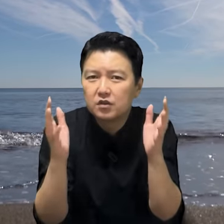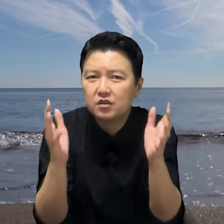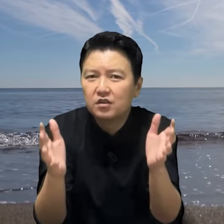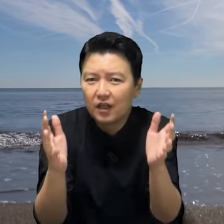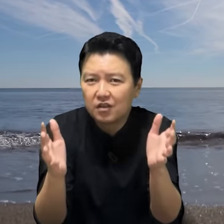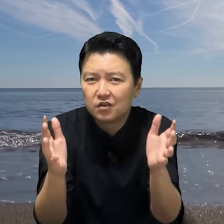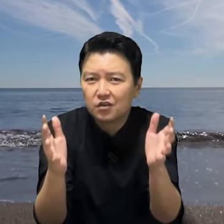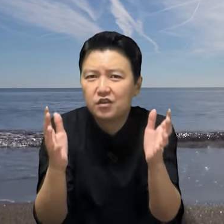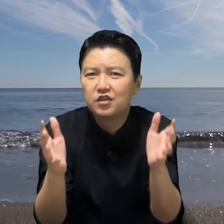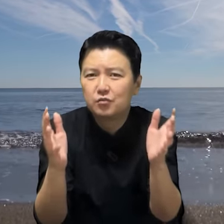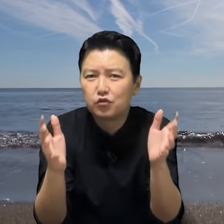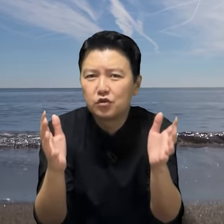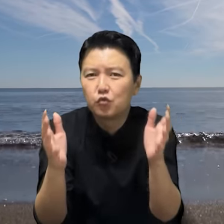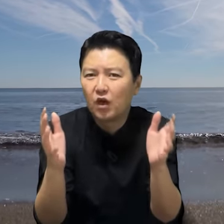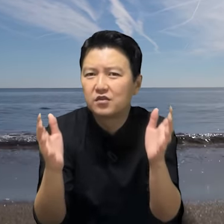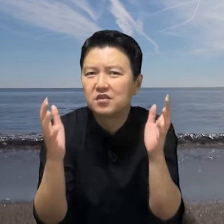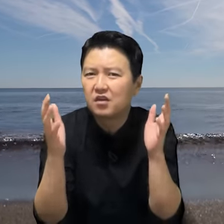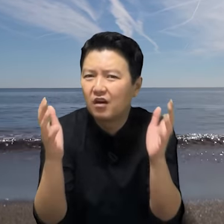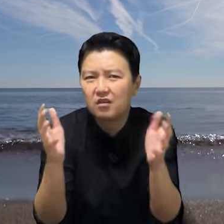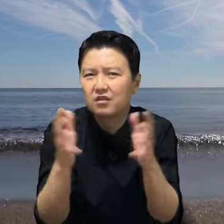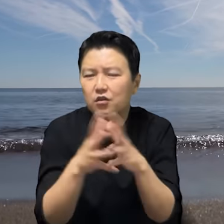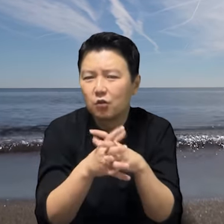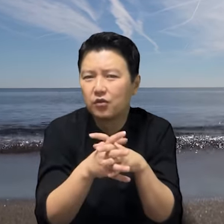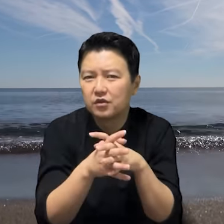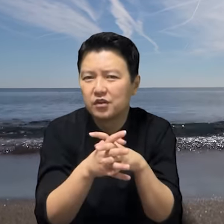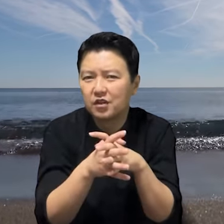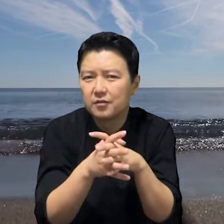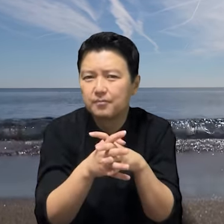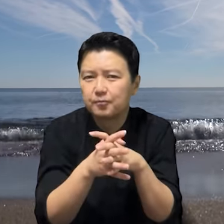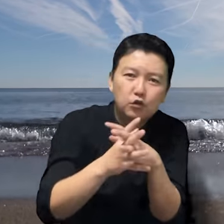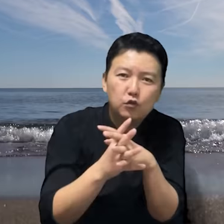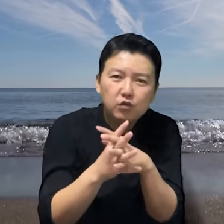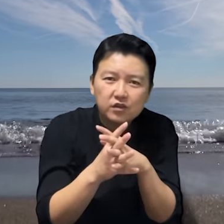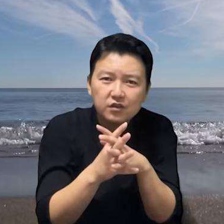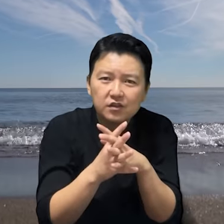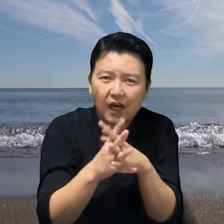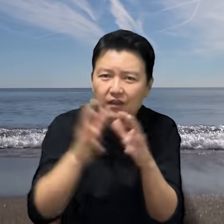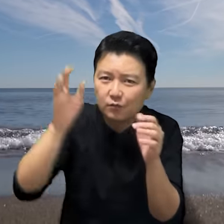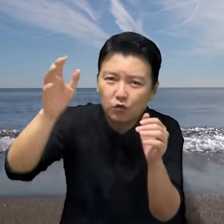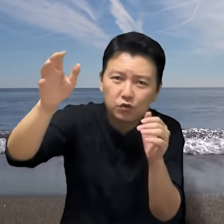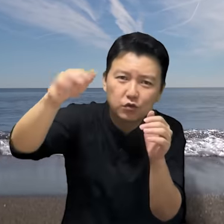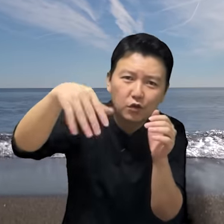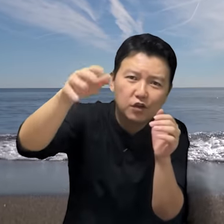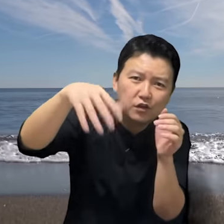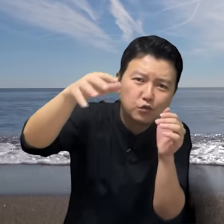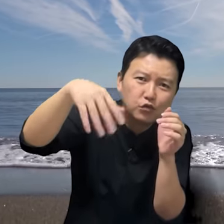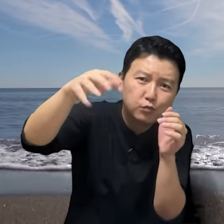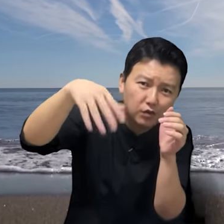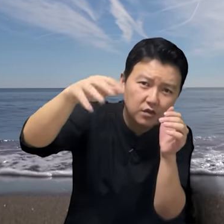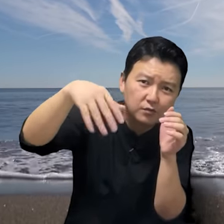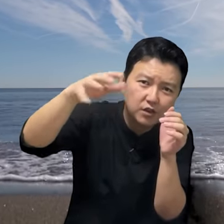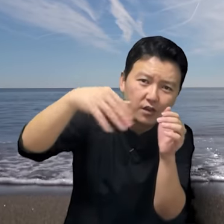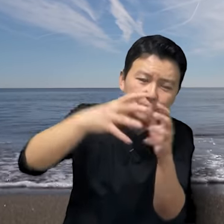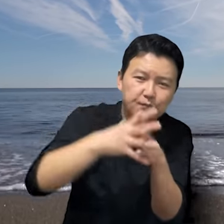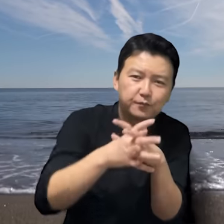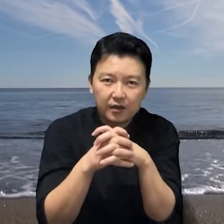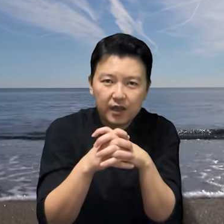그들한테는 그 집주인은 완전 헐크로 보였습니다. 루리는 낮은 목소리로 럴리 중을 불렀습니다. 야